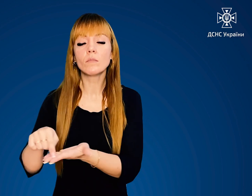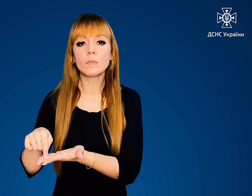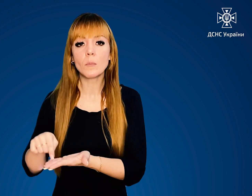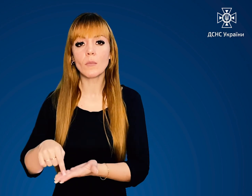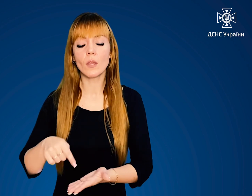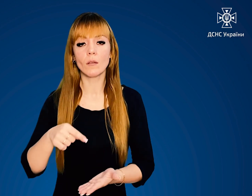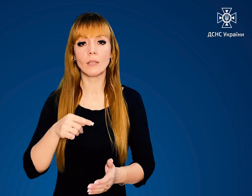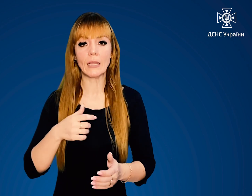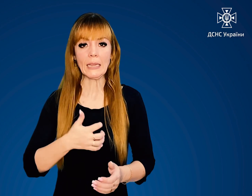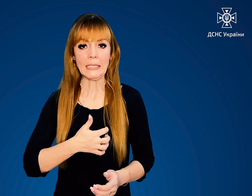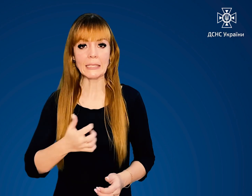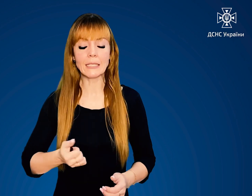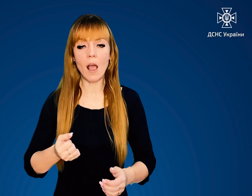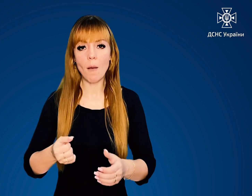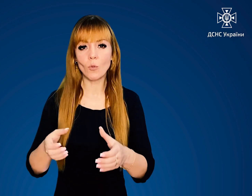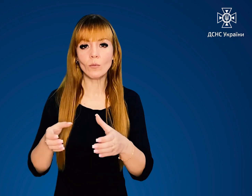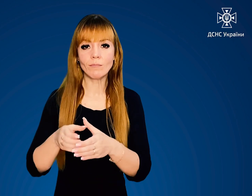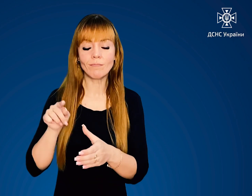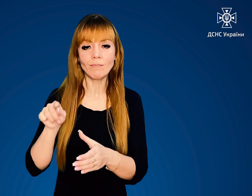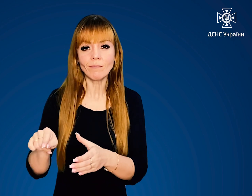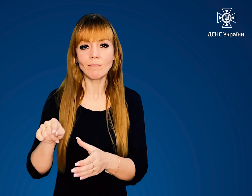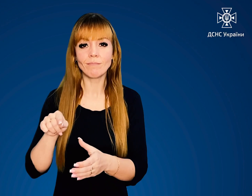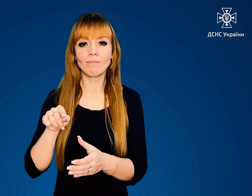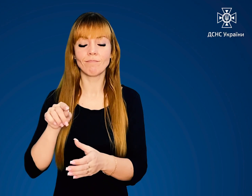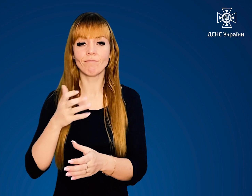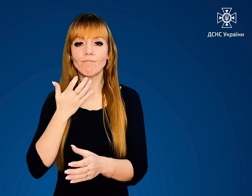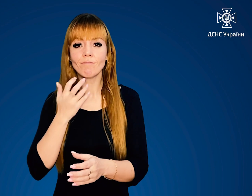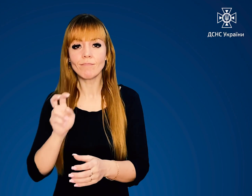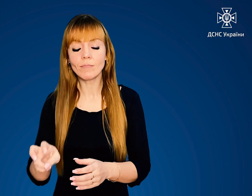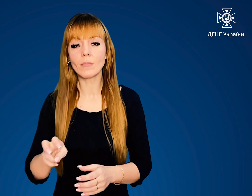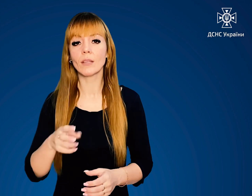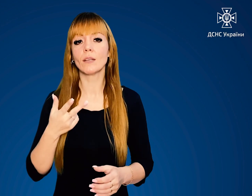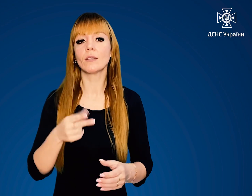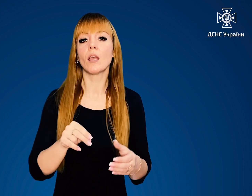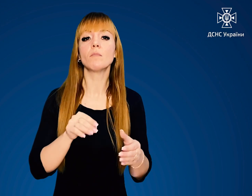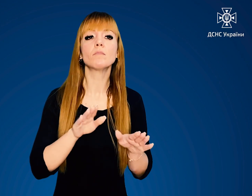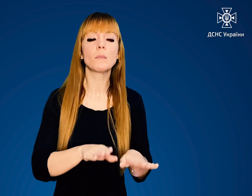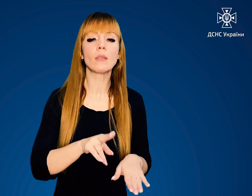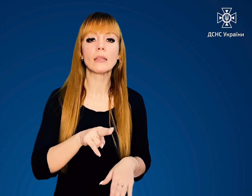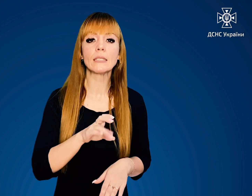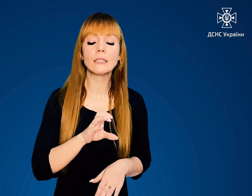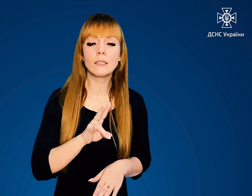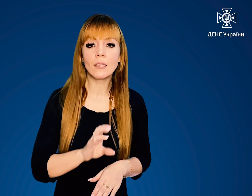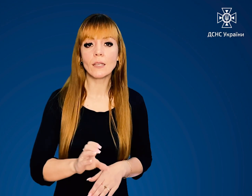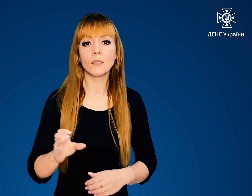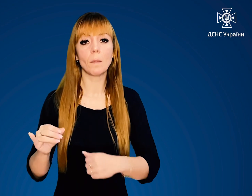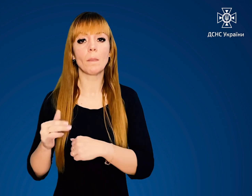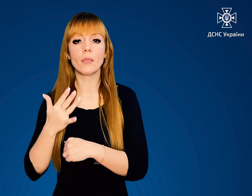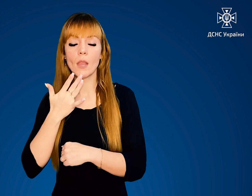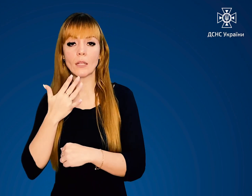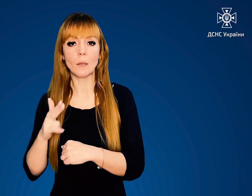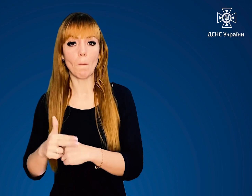незглавності, підрозділів ДСНС та Нацполіції Коли вимкнули